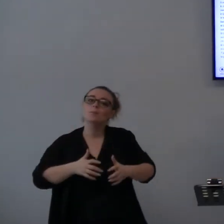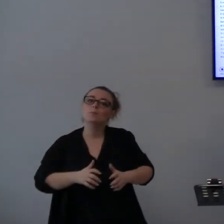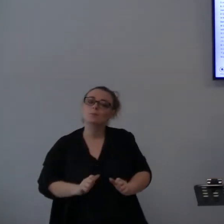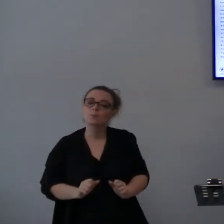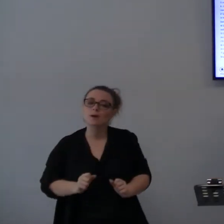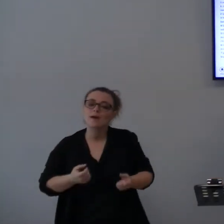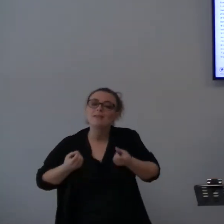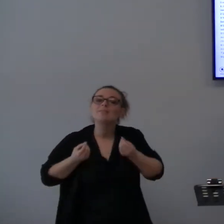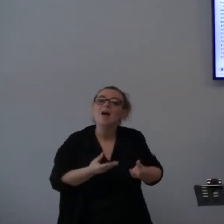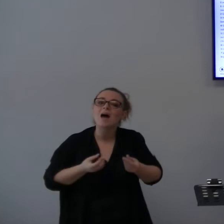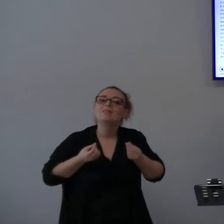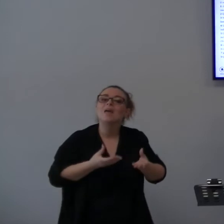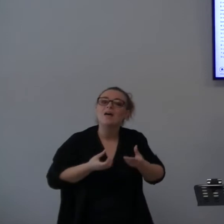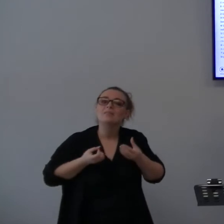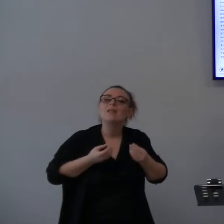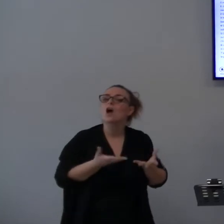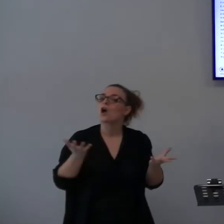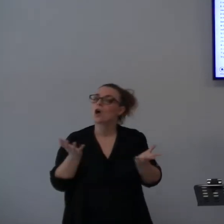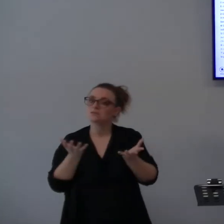ira ha avuto.